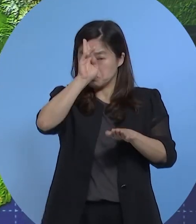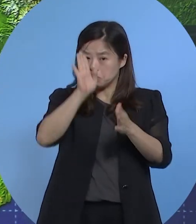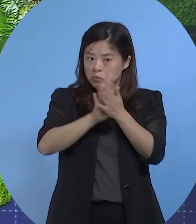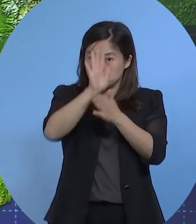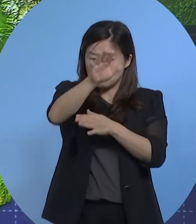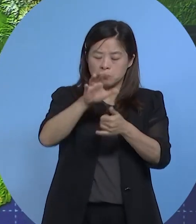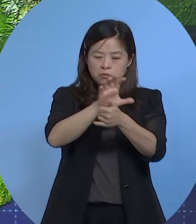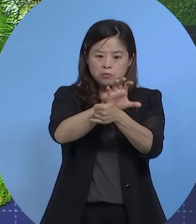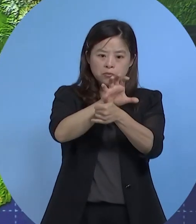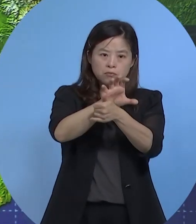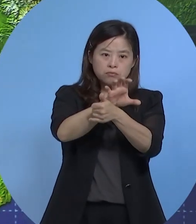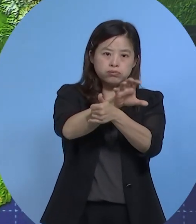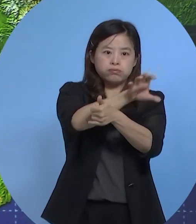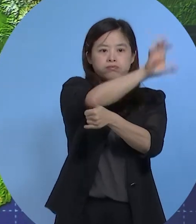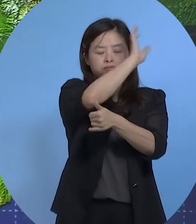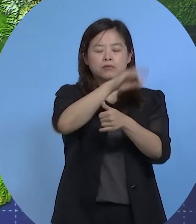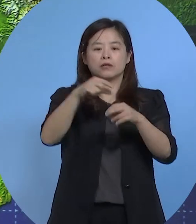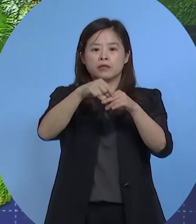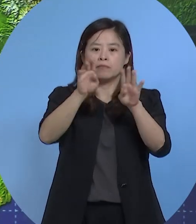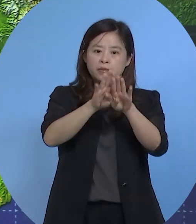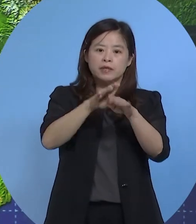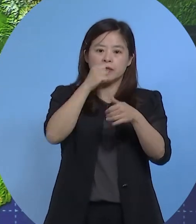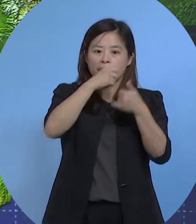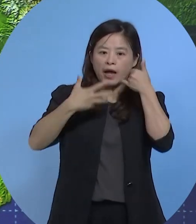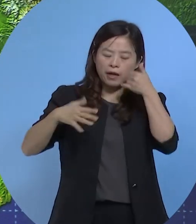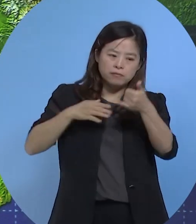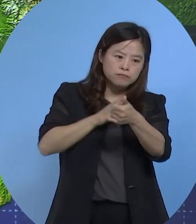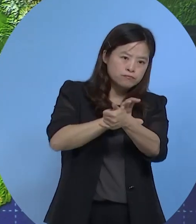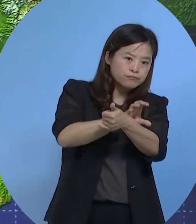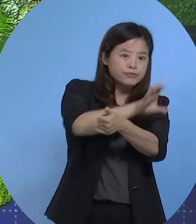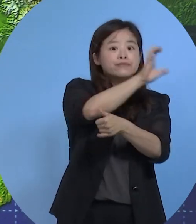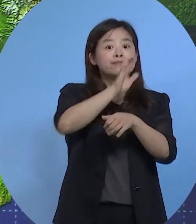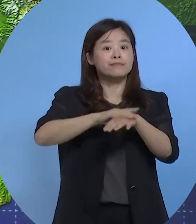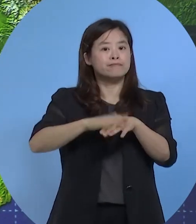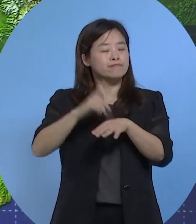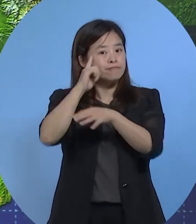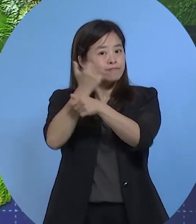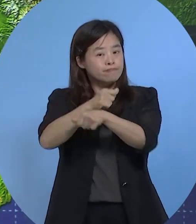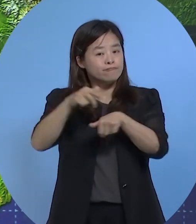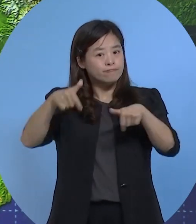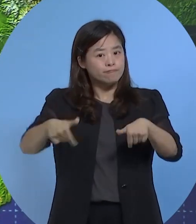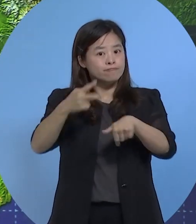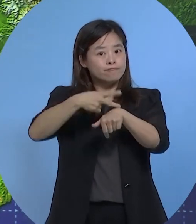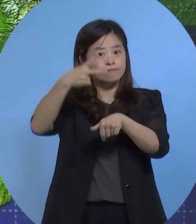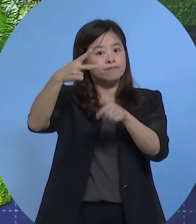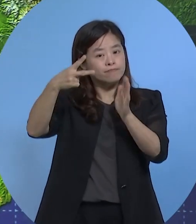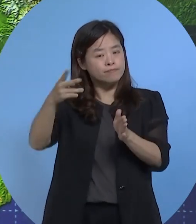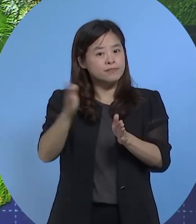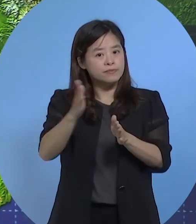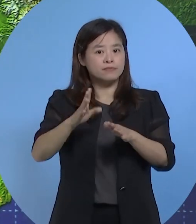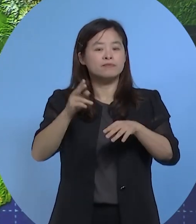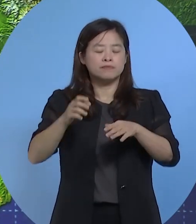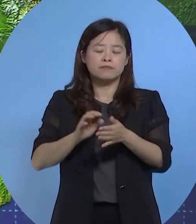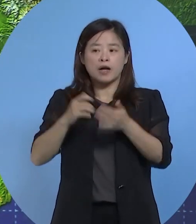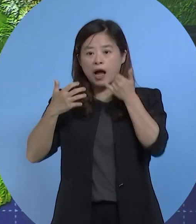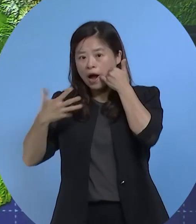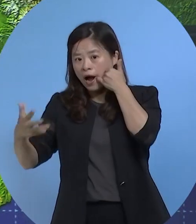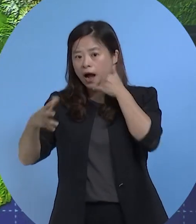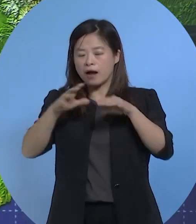逐渐脱离金门地区以及台湾海峡北部因此气象局可能考虑在下午两点半的时候解除海上跟陆上